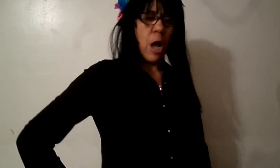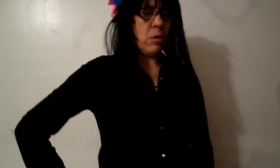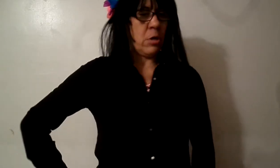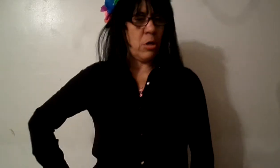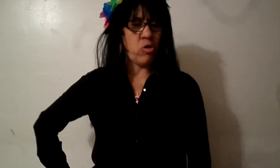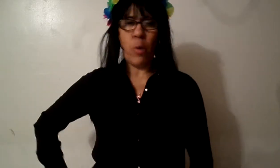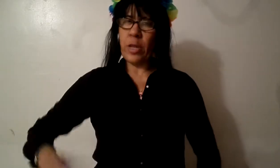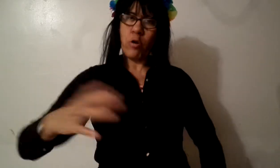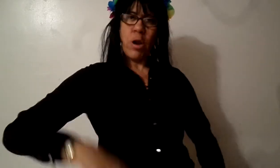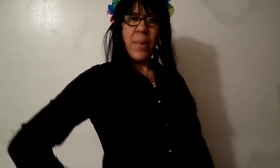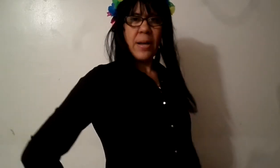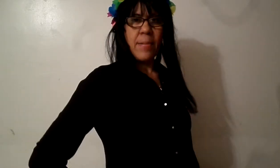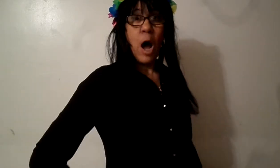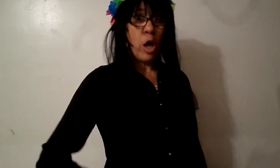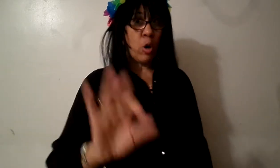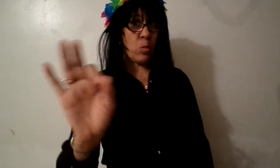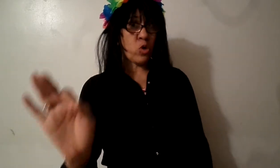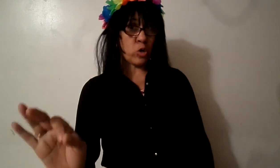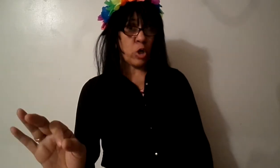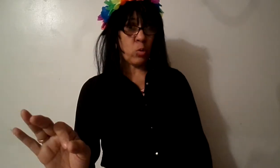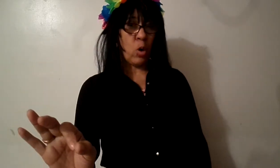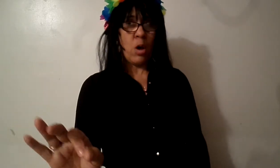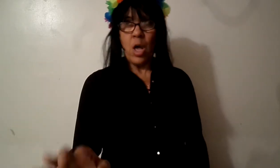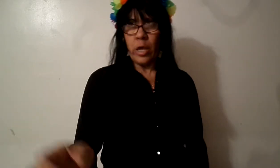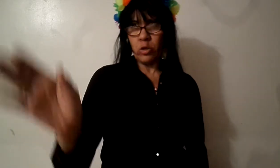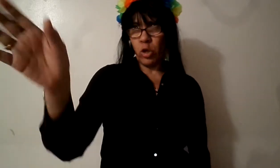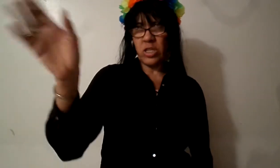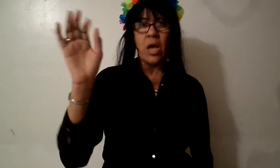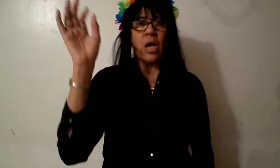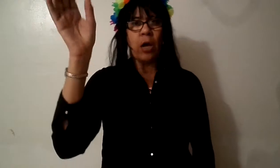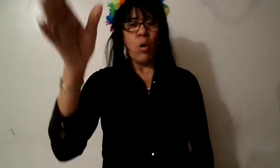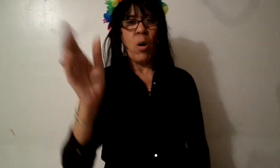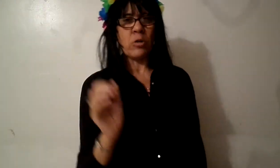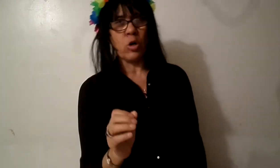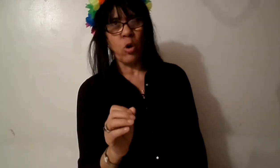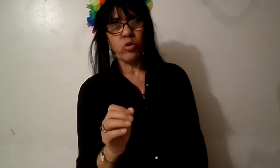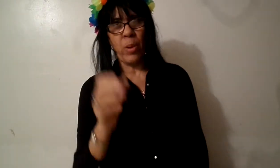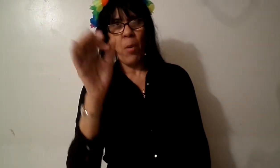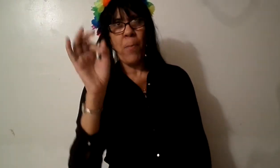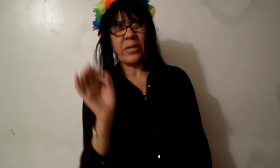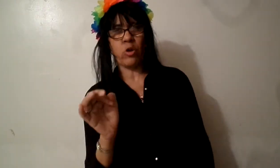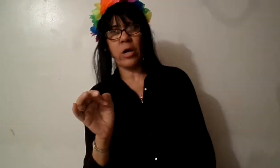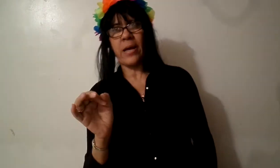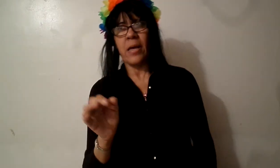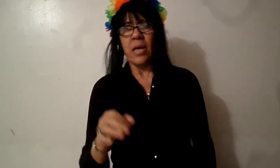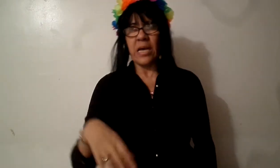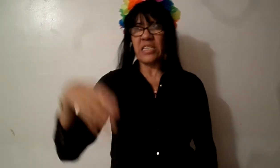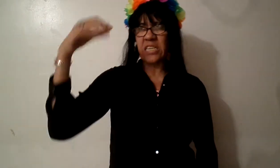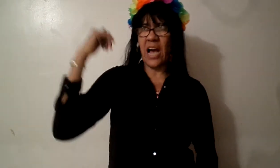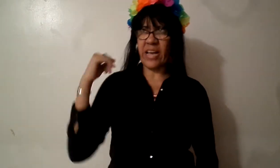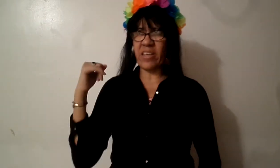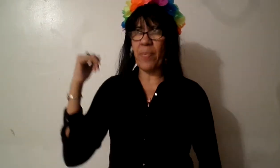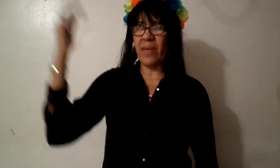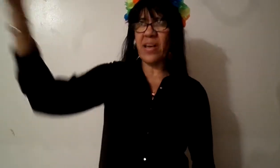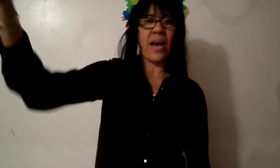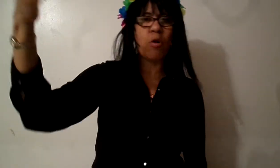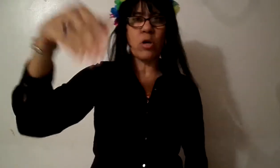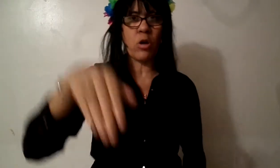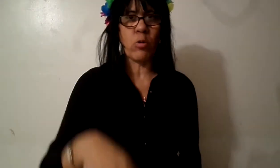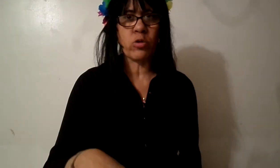yo predico la palabra ay con muchos títulos y entonces cuando no vemos pastores que si aquella predica algo que no le gustó